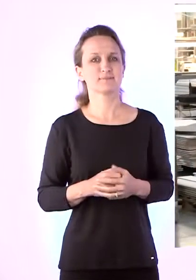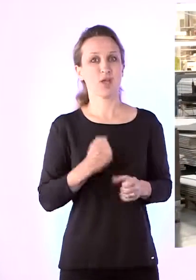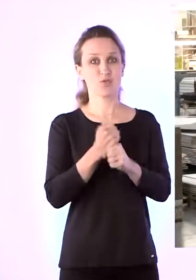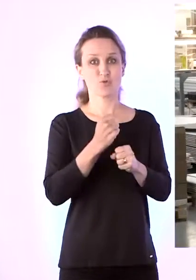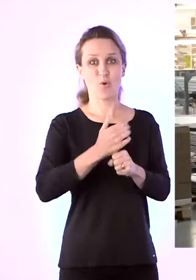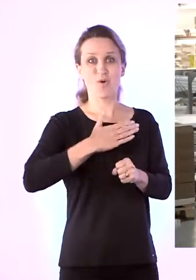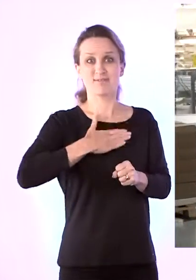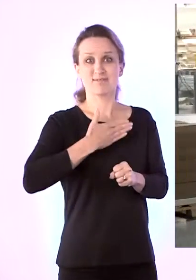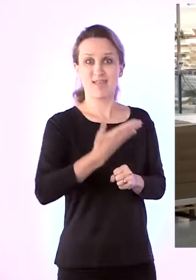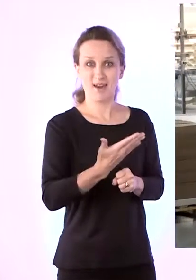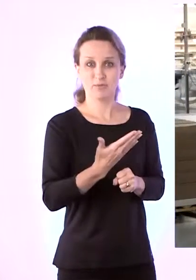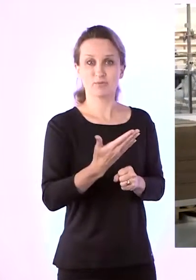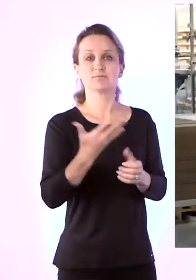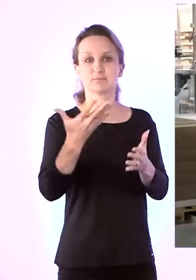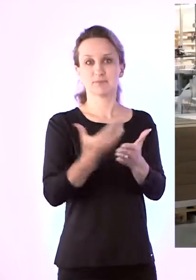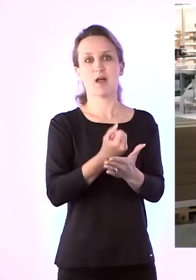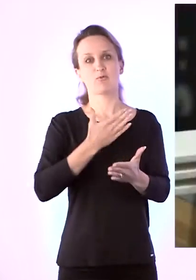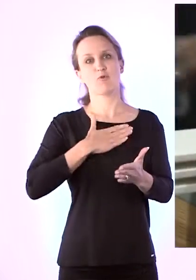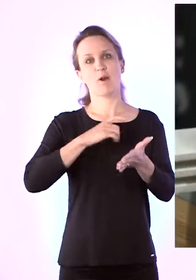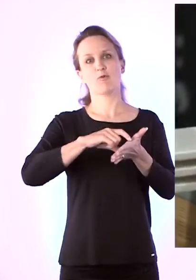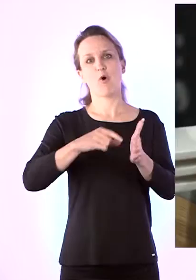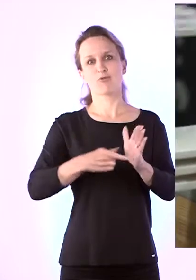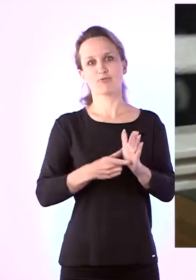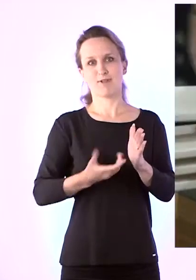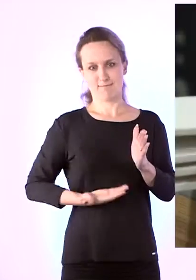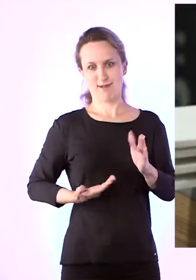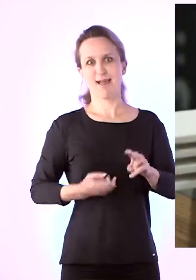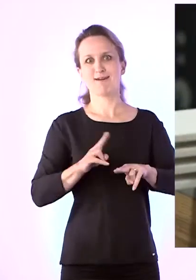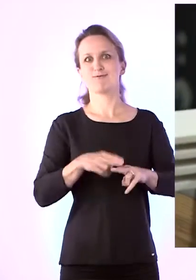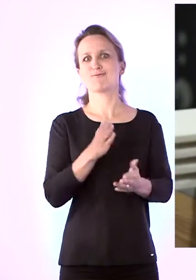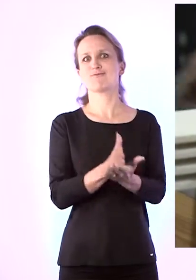tööle olen endale taanud korteri elamida.